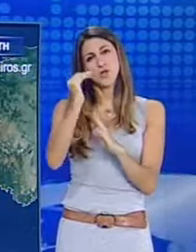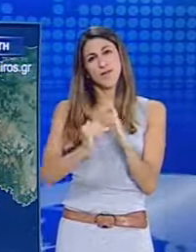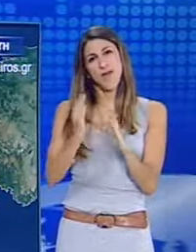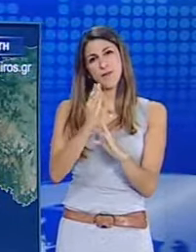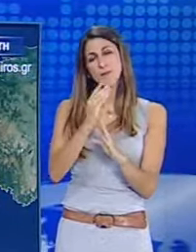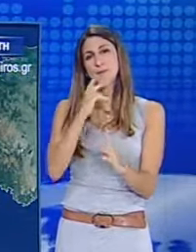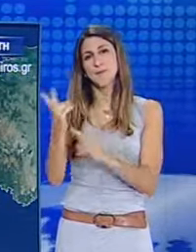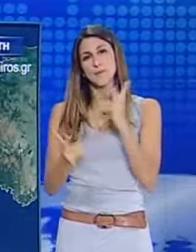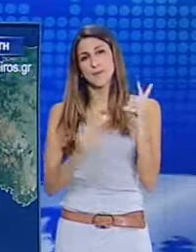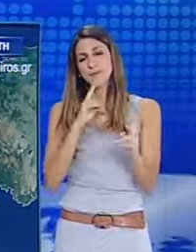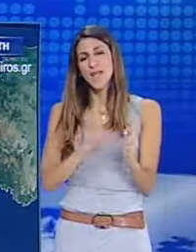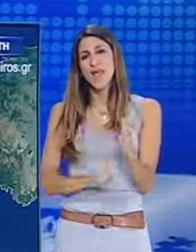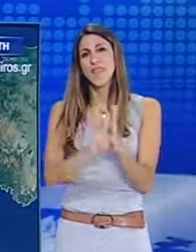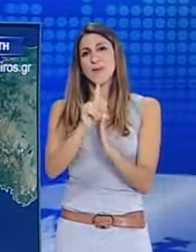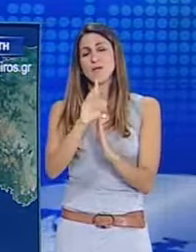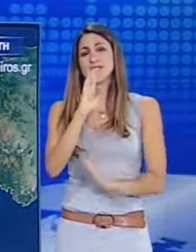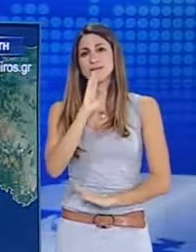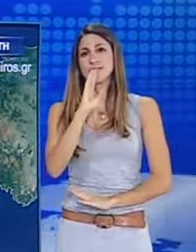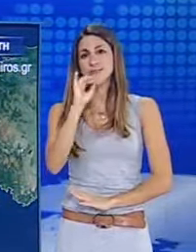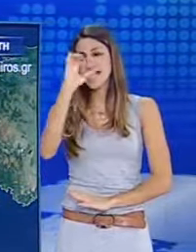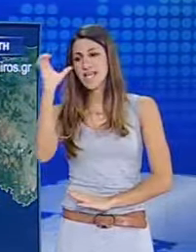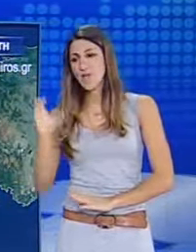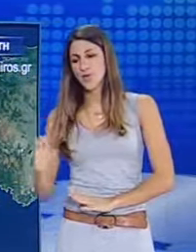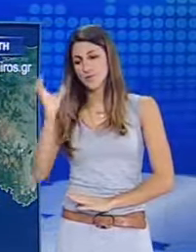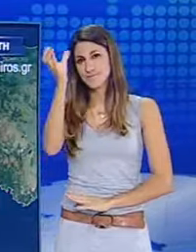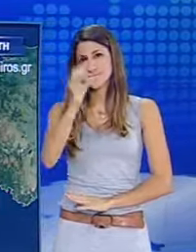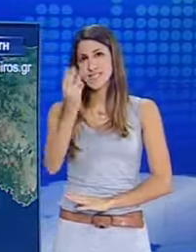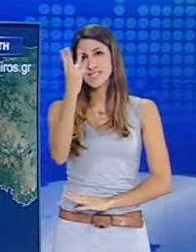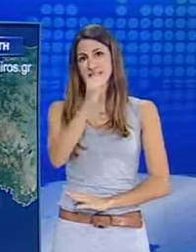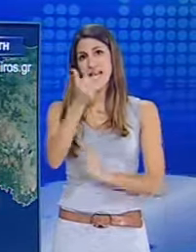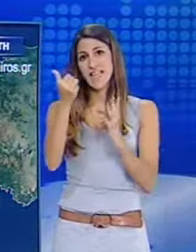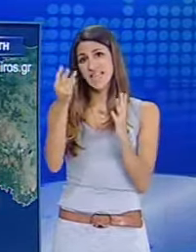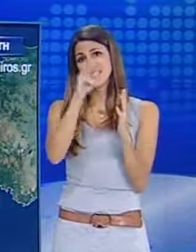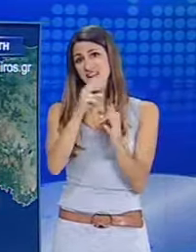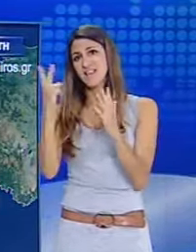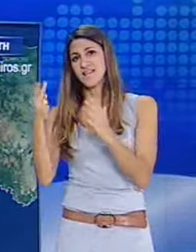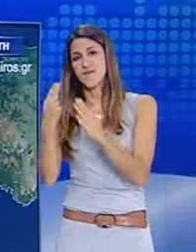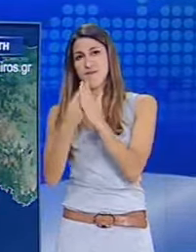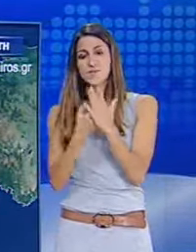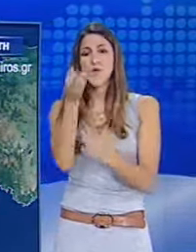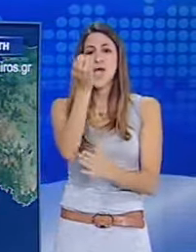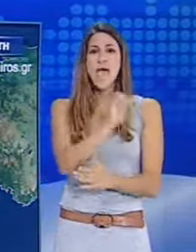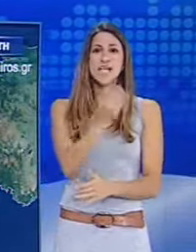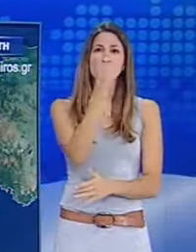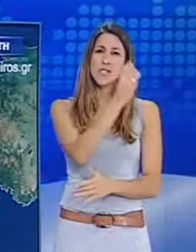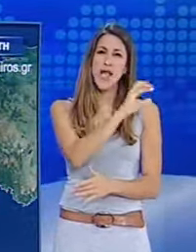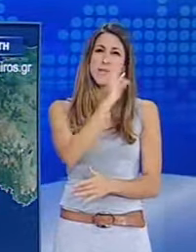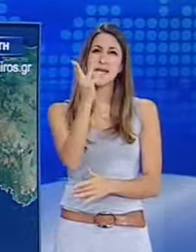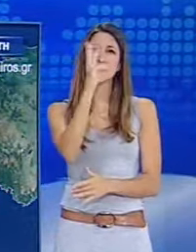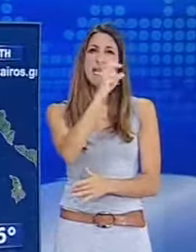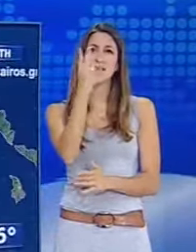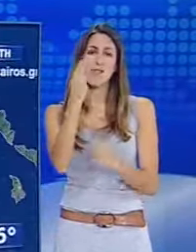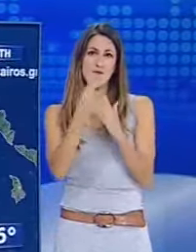μποφόρ. Η θερμοκρασία θα ανέβει το μεσημέρι στο Ιόνιο και τα υπηρετικά έως 36 με 37 βαθμούς και στο Αιγαίο έως 30 με 32